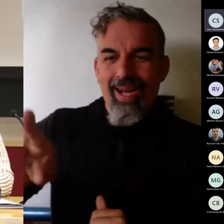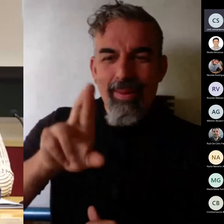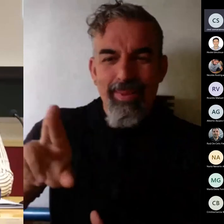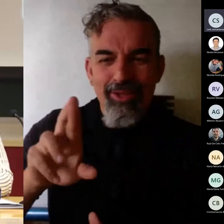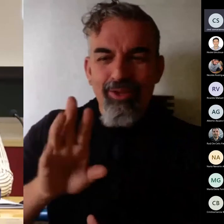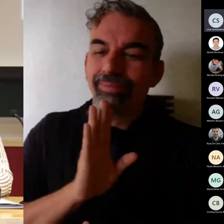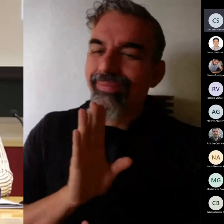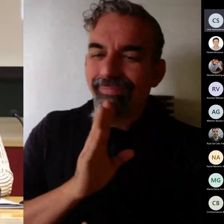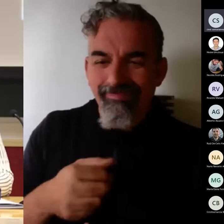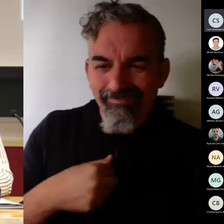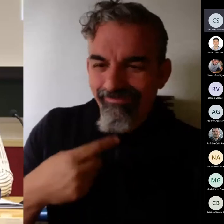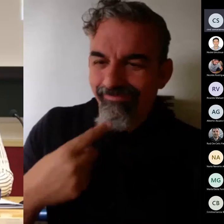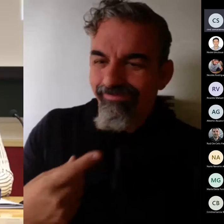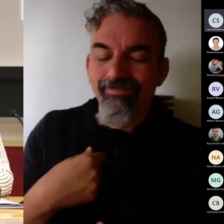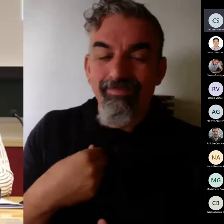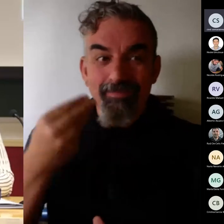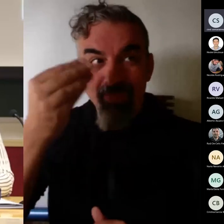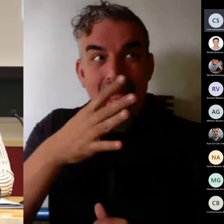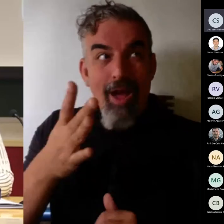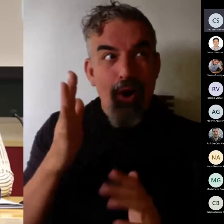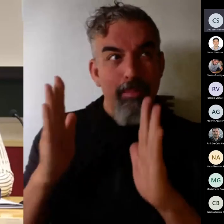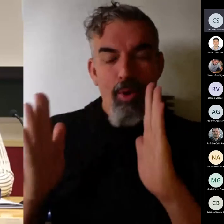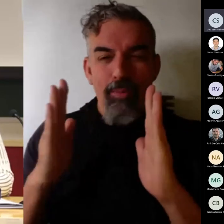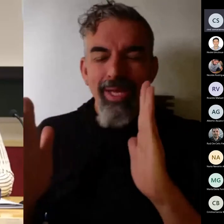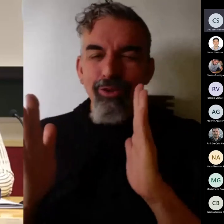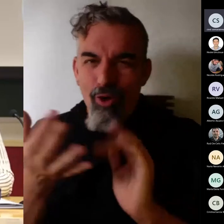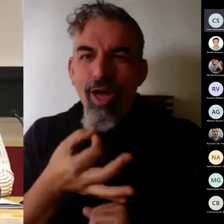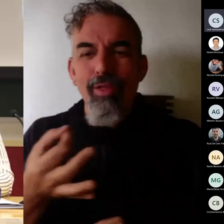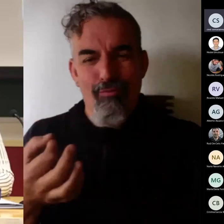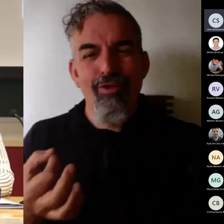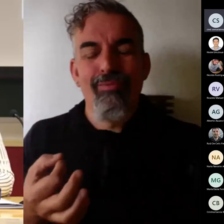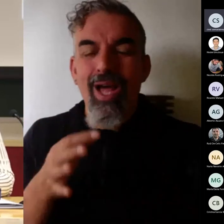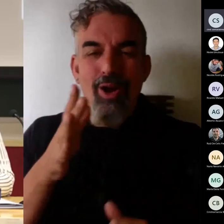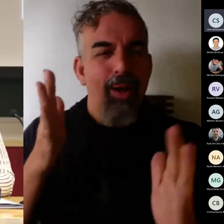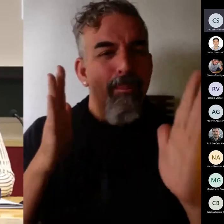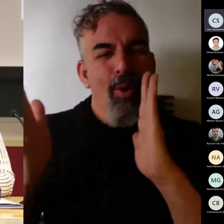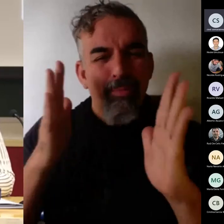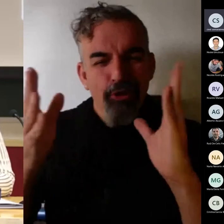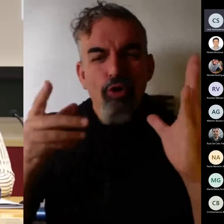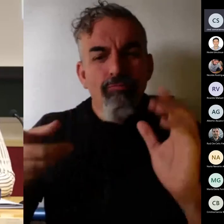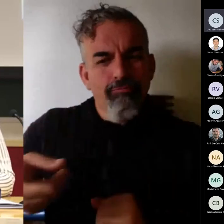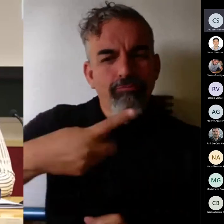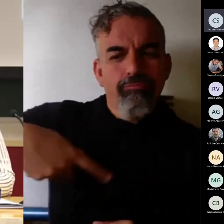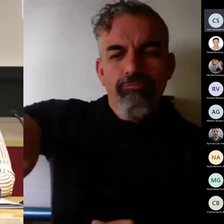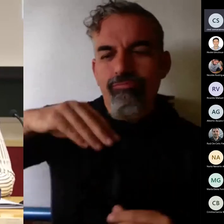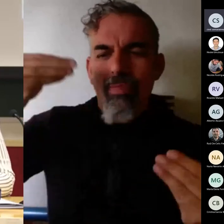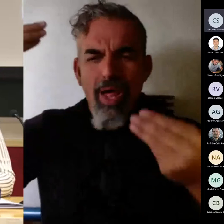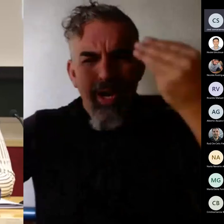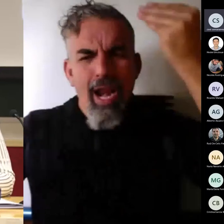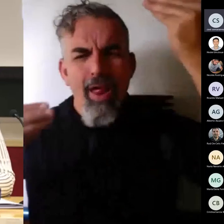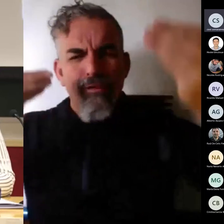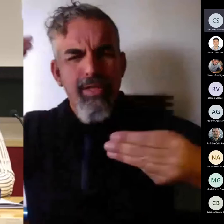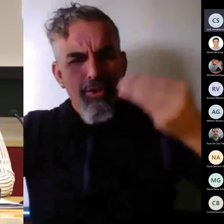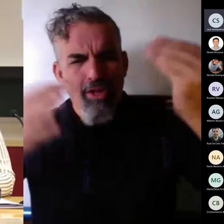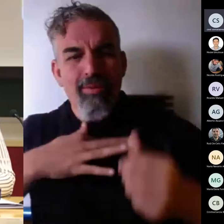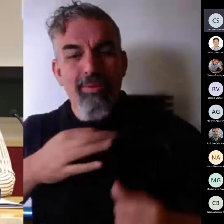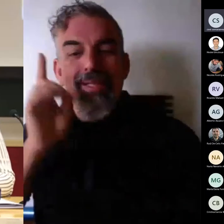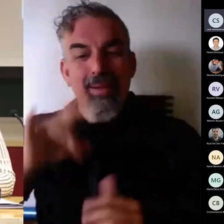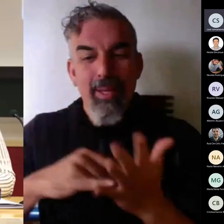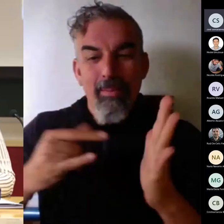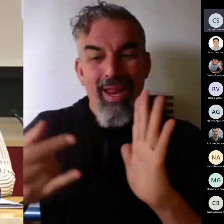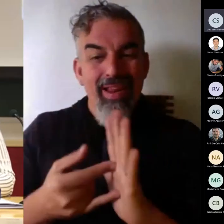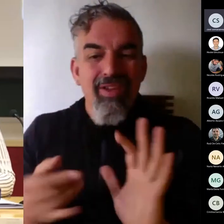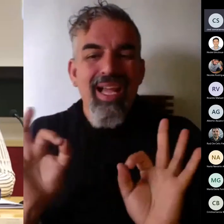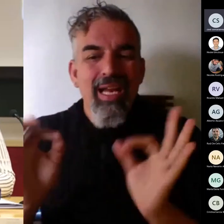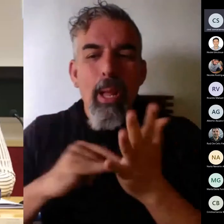puntos cortes creo que estamos en el momento de poder hacer ahora mismo esa reflexión y planificar a nivel de título